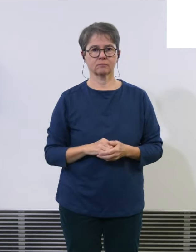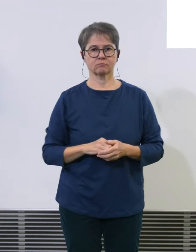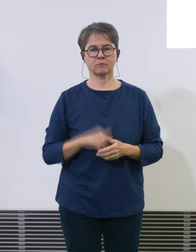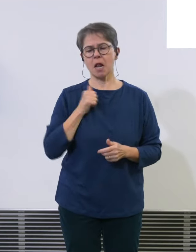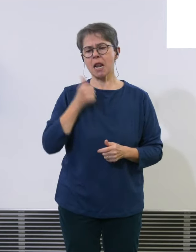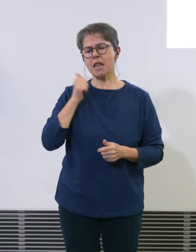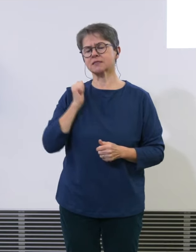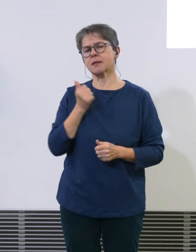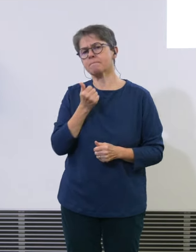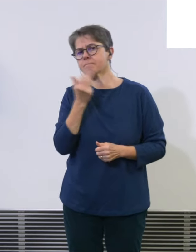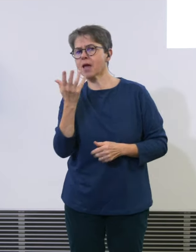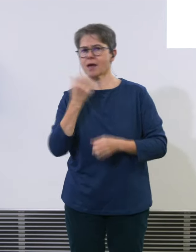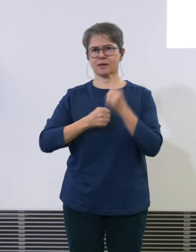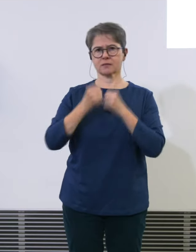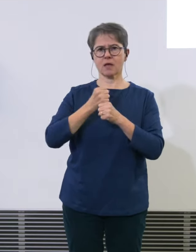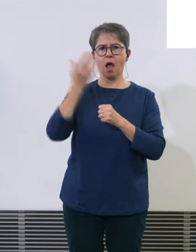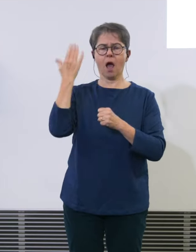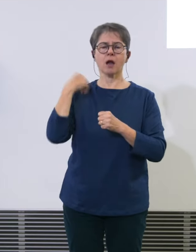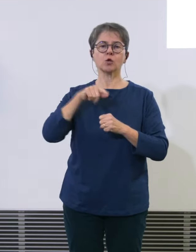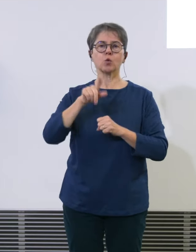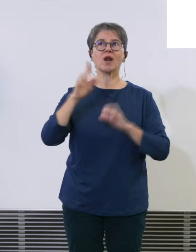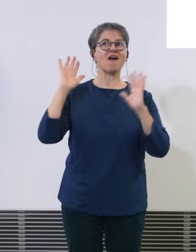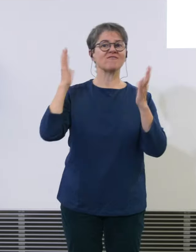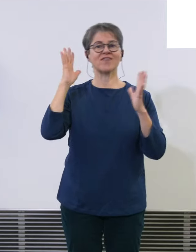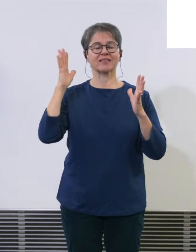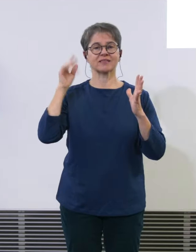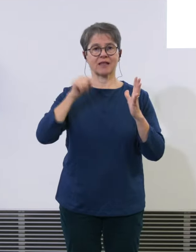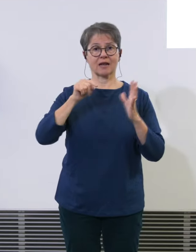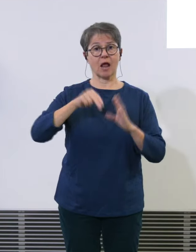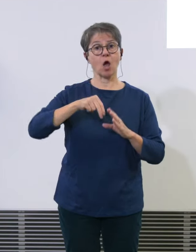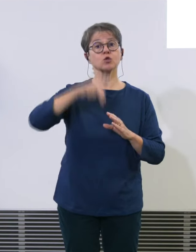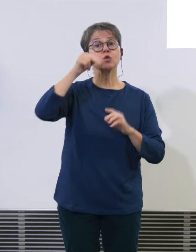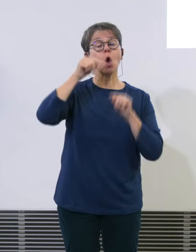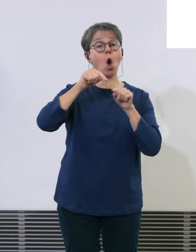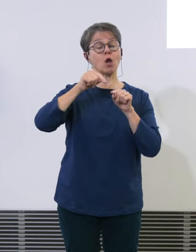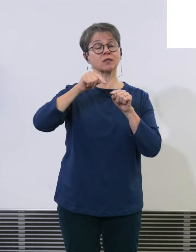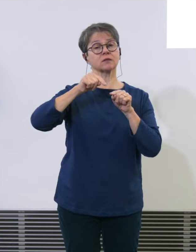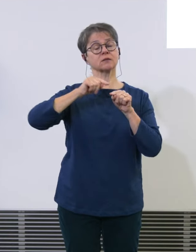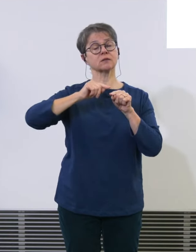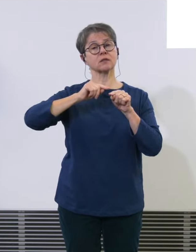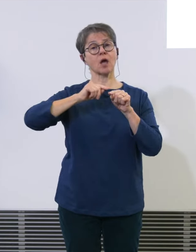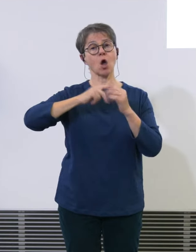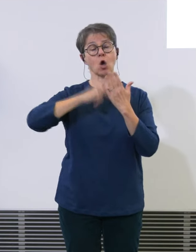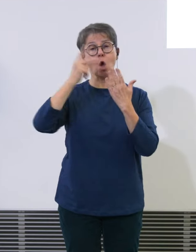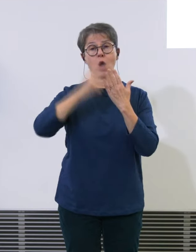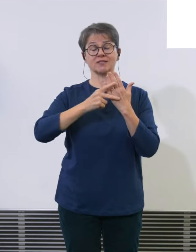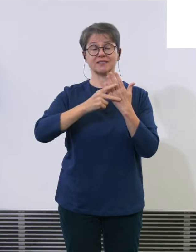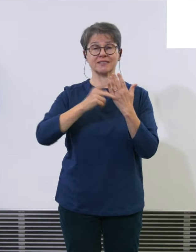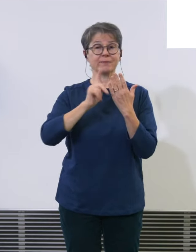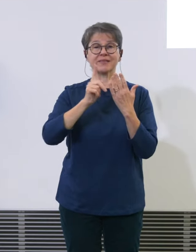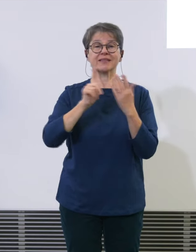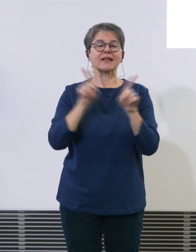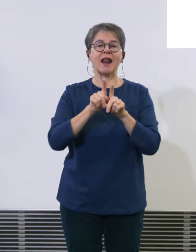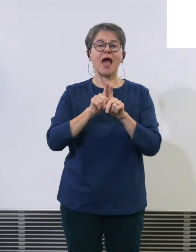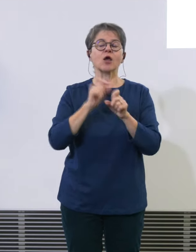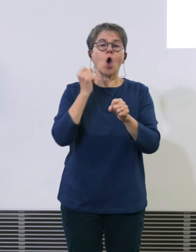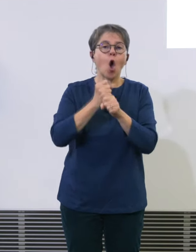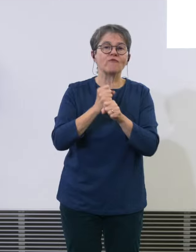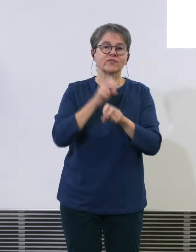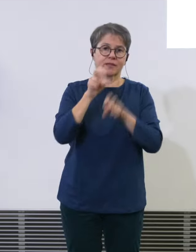wegen der Wetterbedingungen, haben wir das Nord-Konzept nicht so viel brauchen, wie wir in den Vorjahren konnten. Und das hat